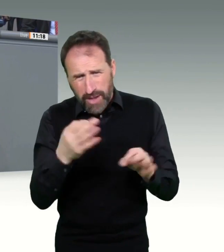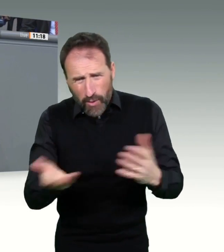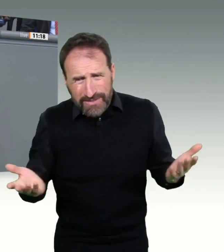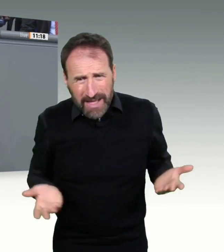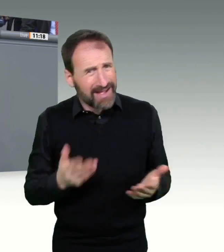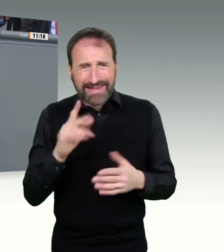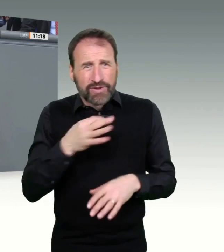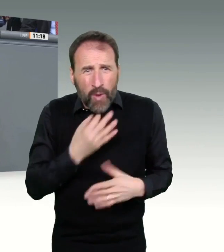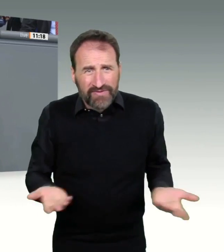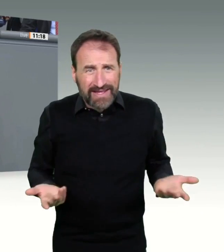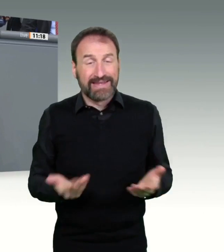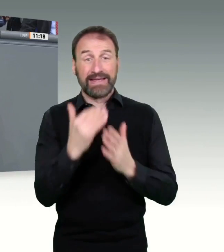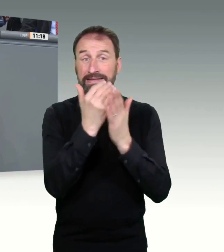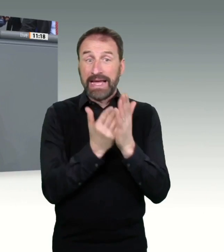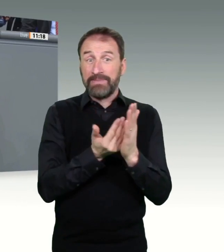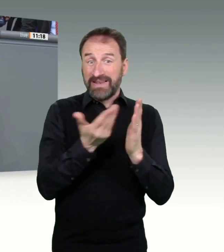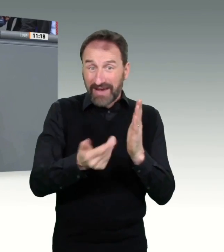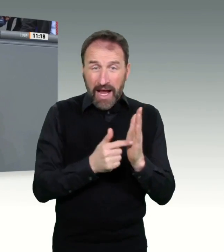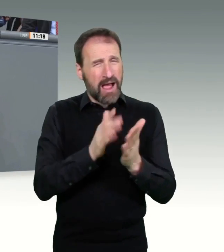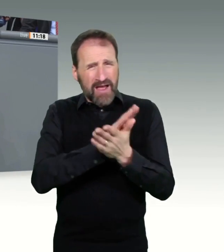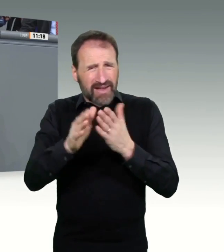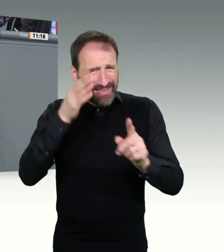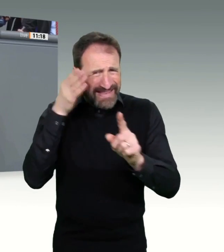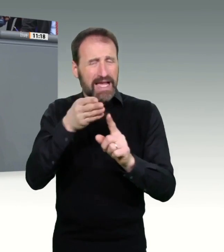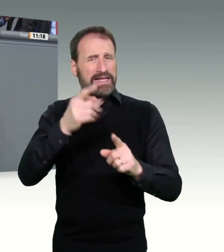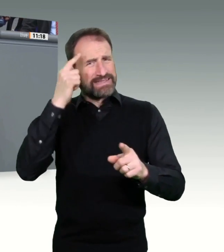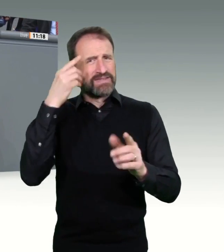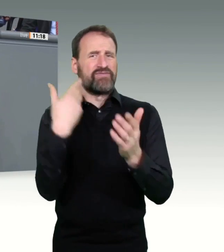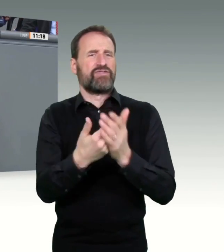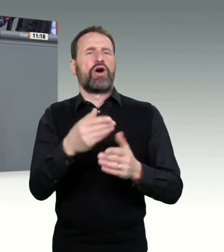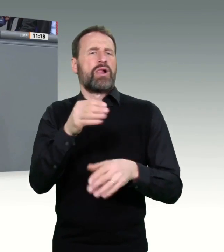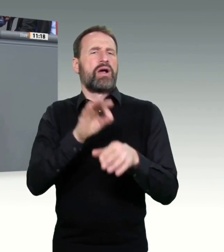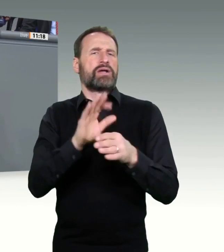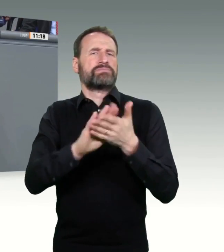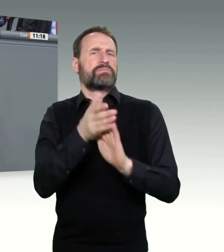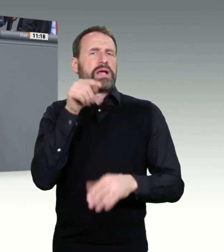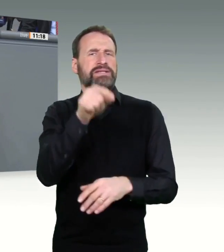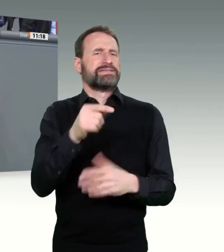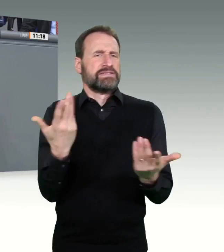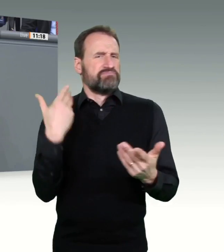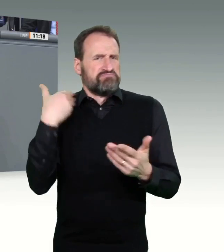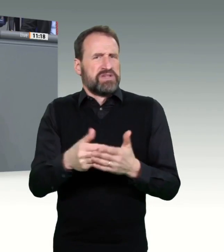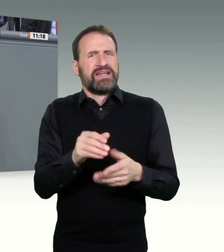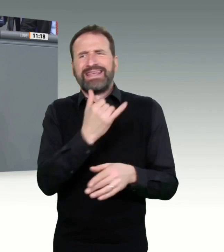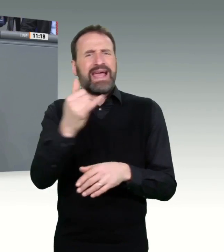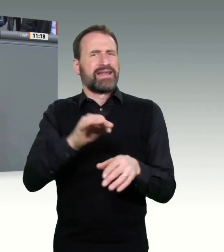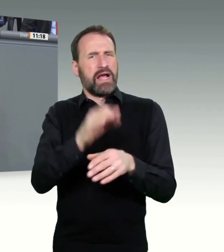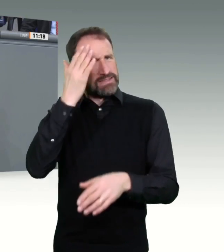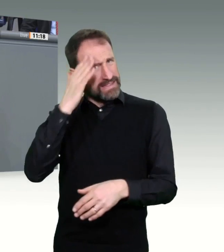impfen Hausärzte im Modellprojekt. Eine flächendeckende, regelhafte und nicht nur modellhafte Einbeziehung unserer